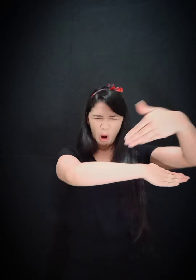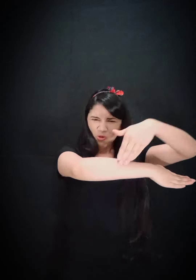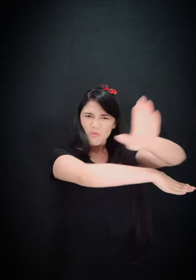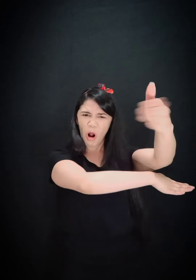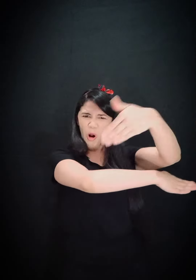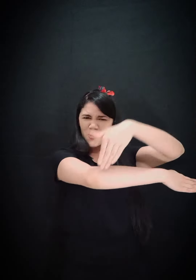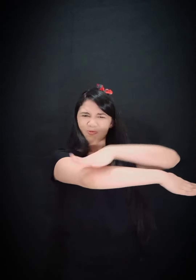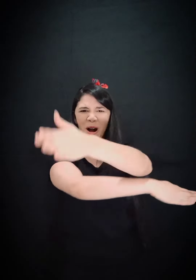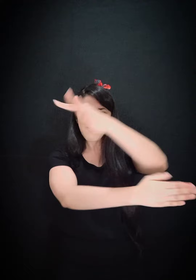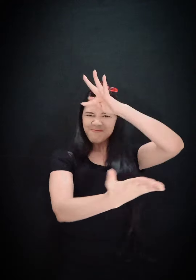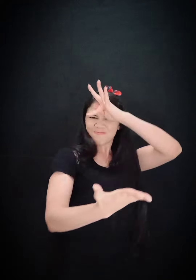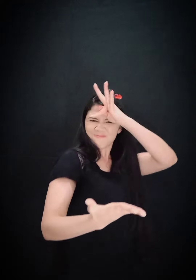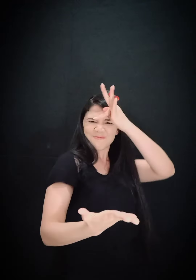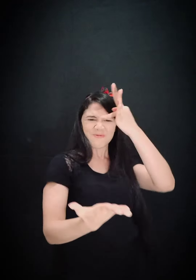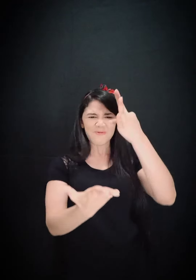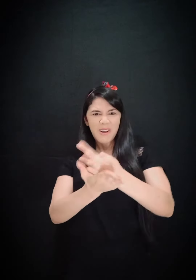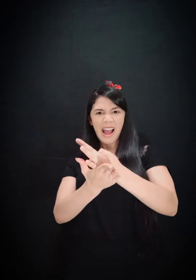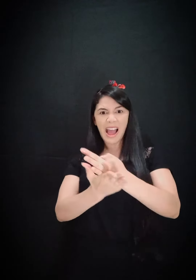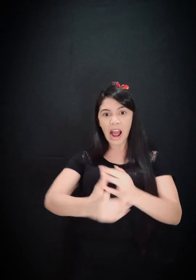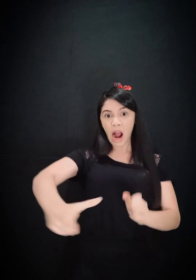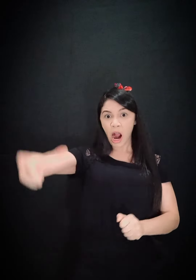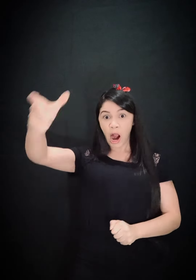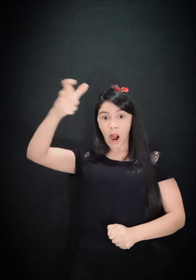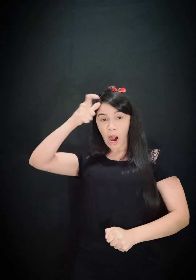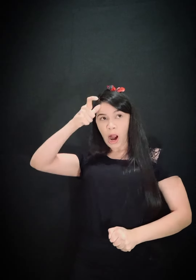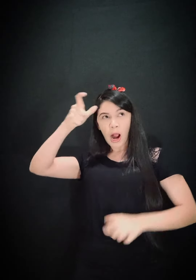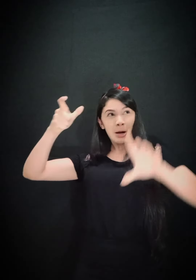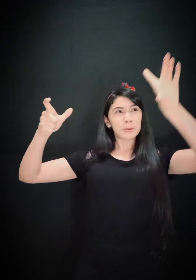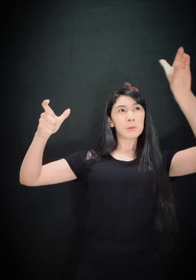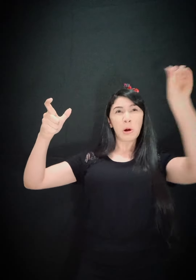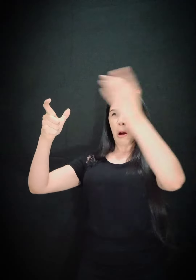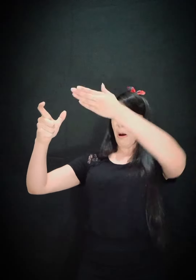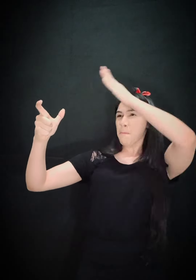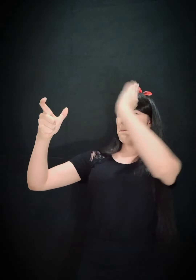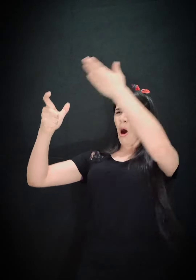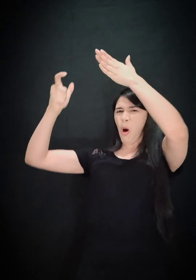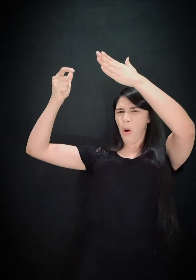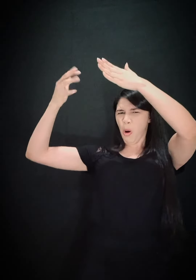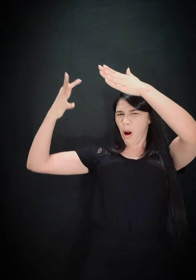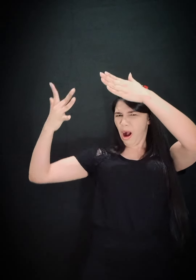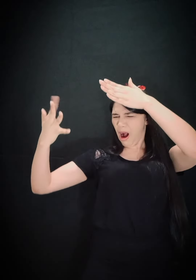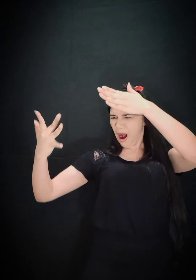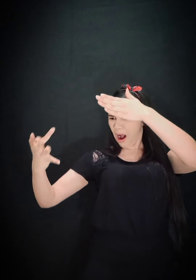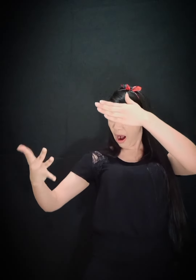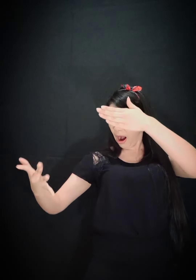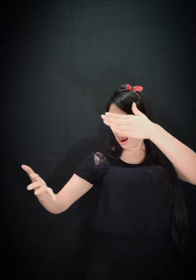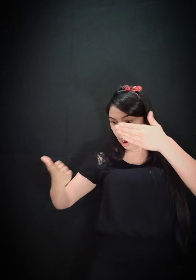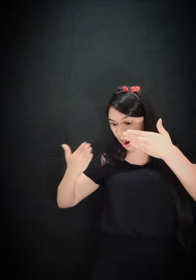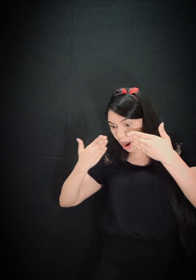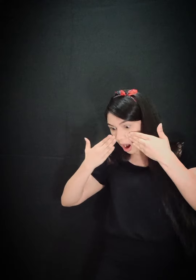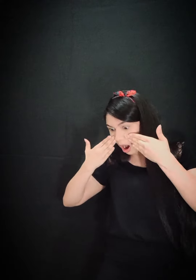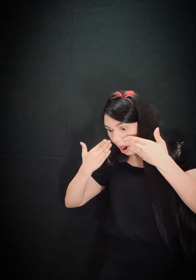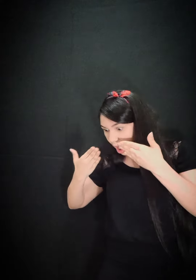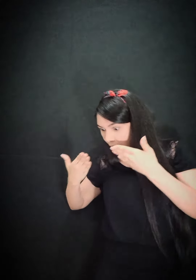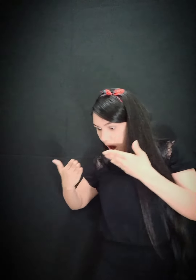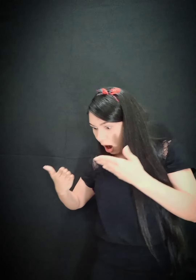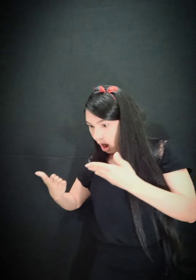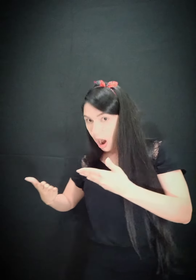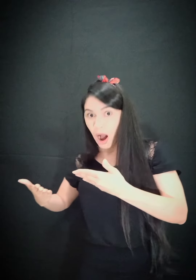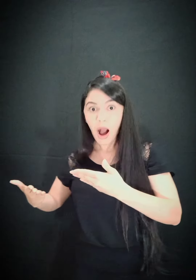te armares, teu inimigo por terra verás